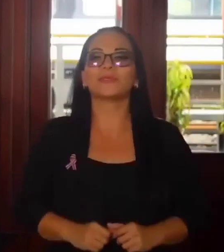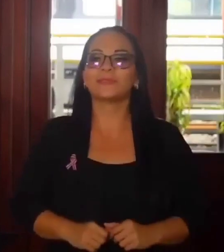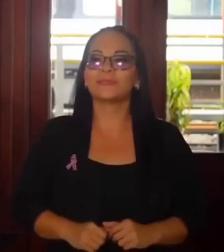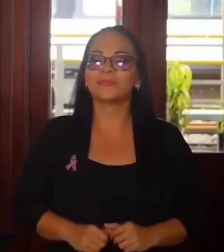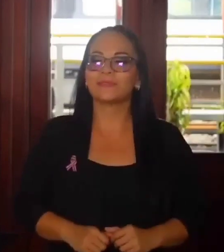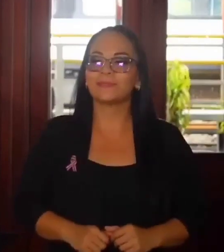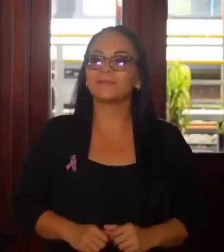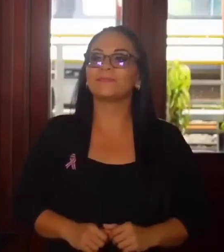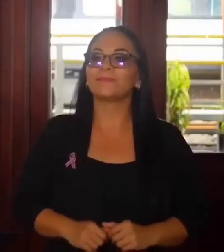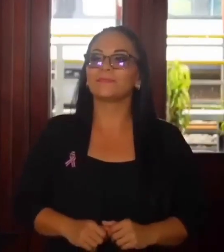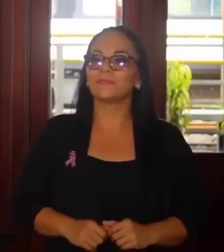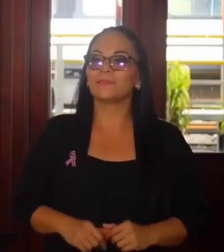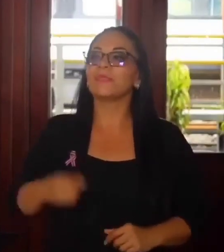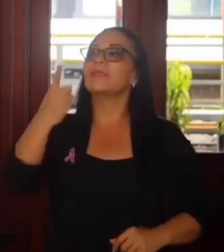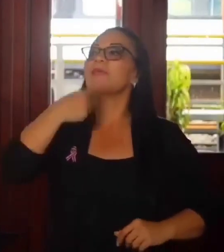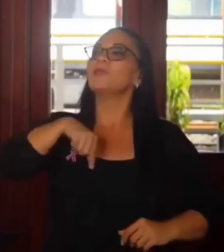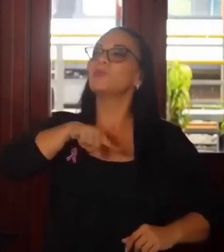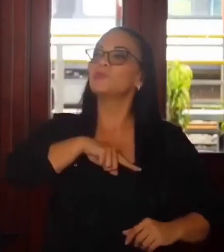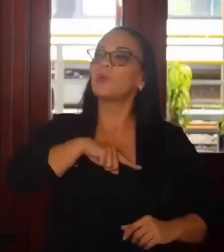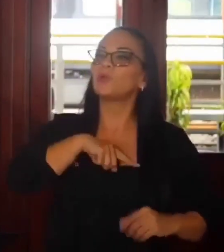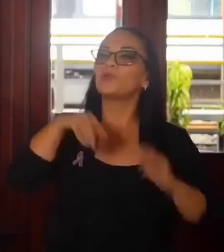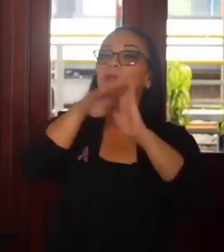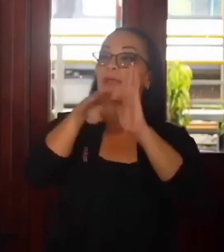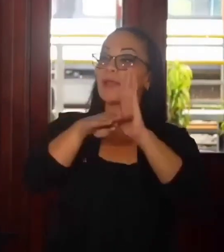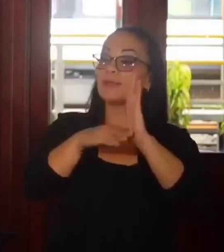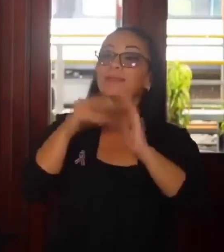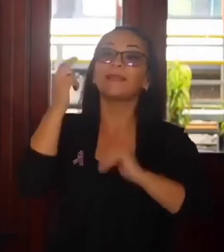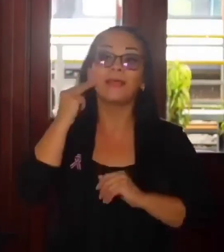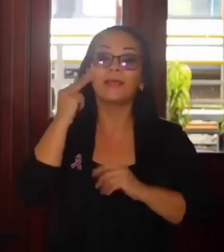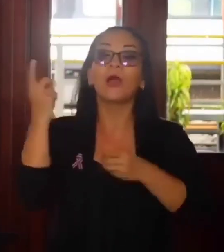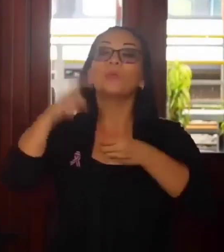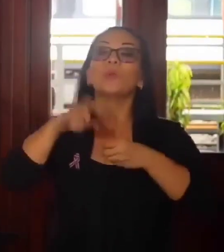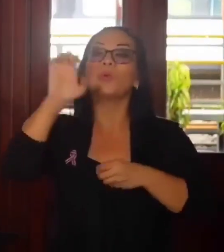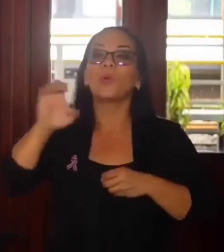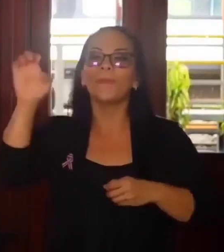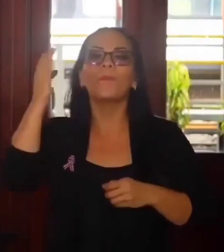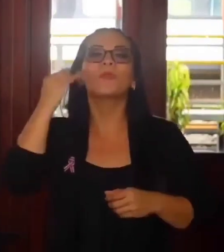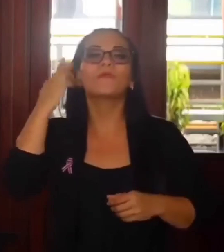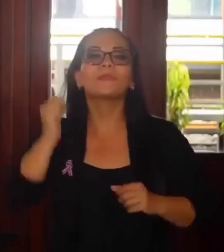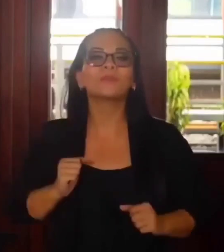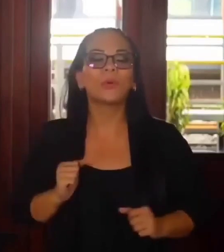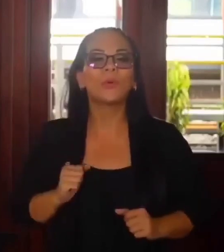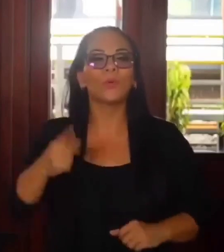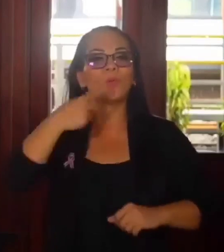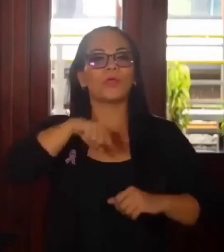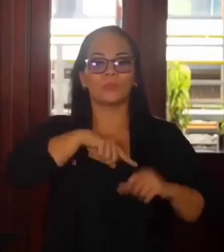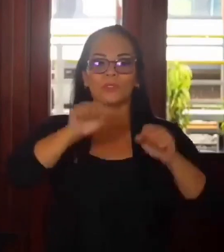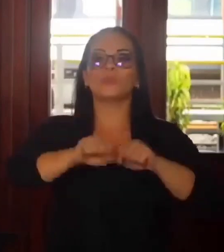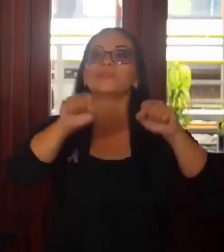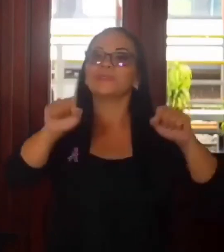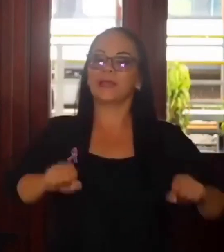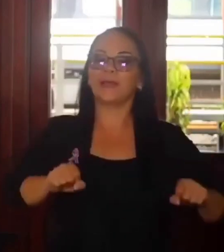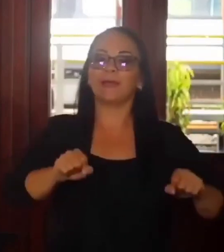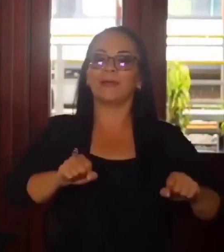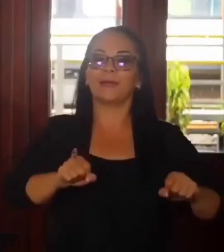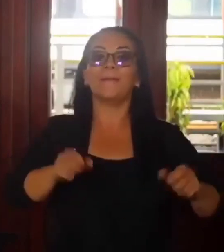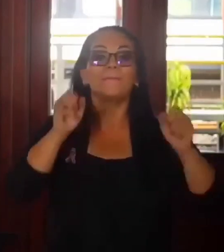Y nosotros estamos en la lista negra de la Unión Europea porque nuestro régimen le permite